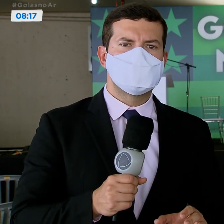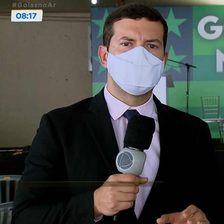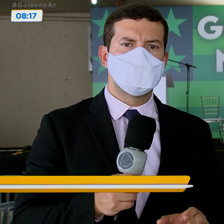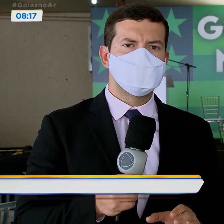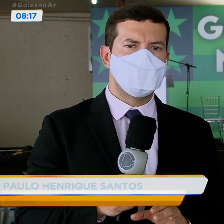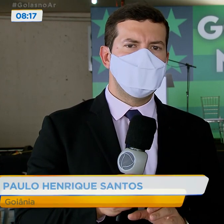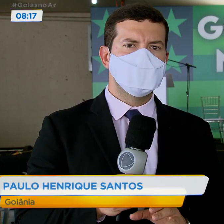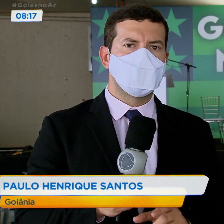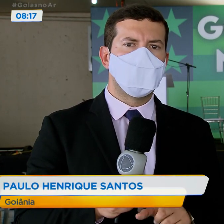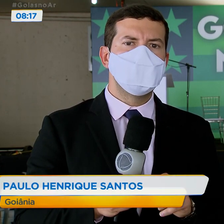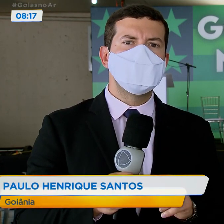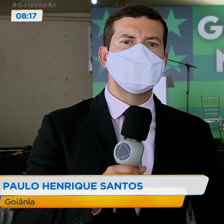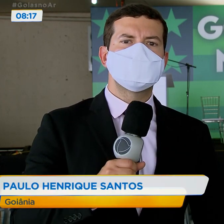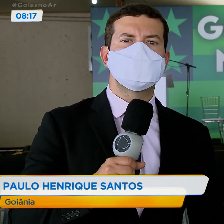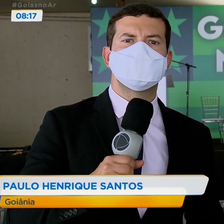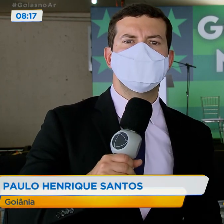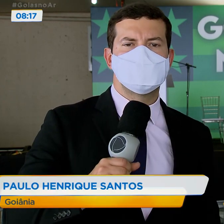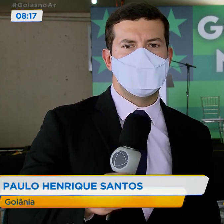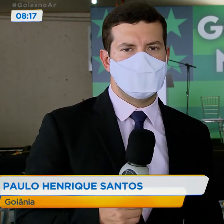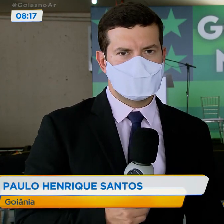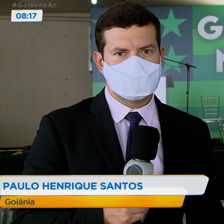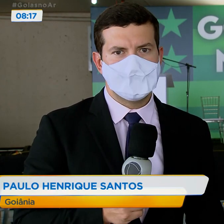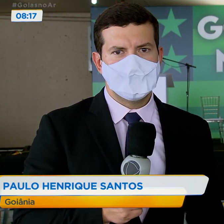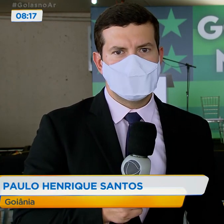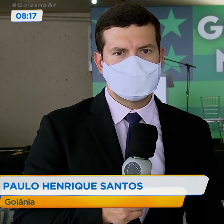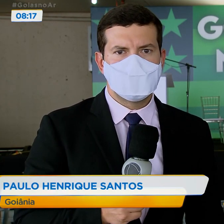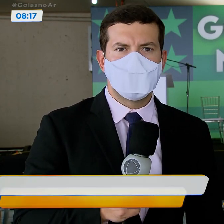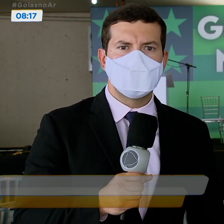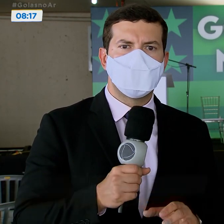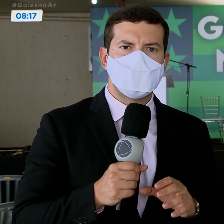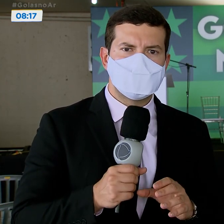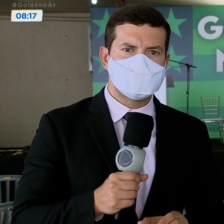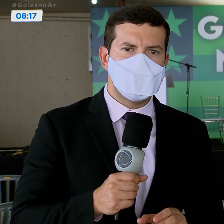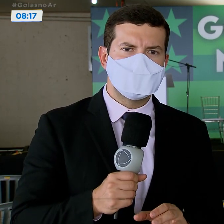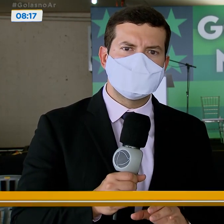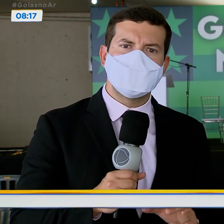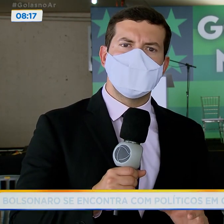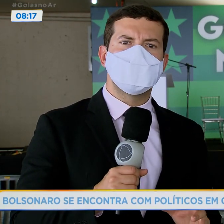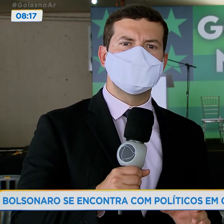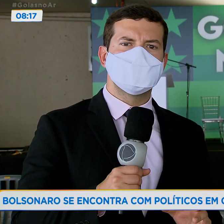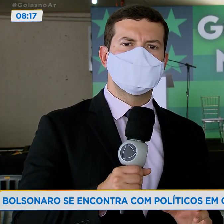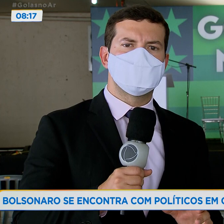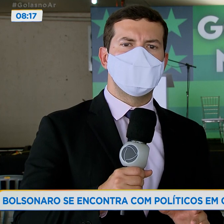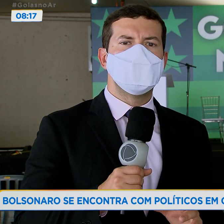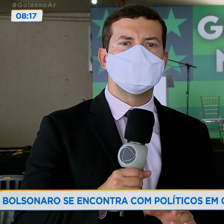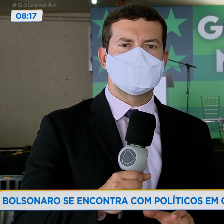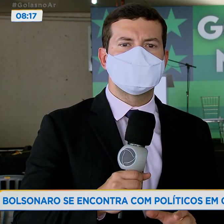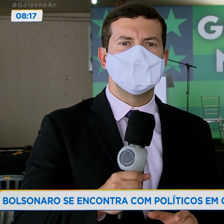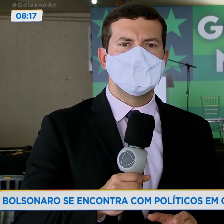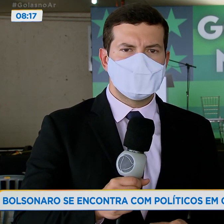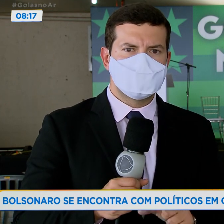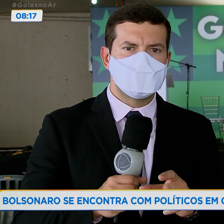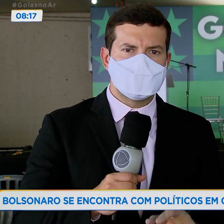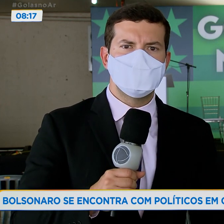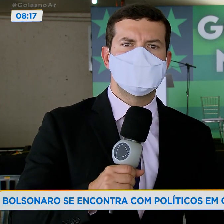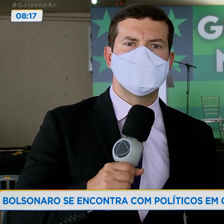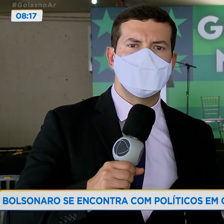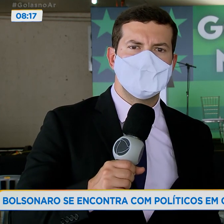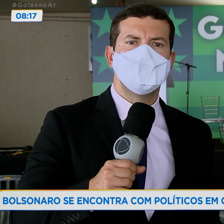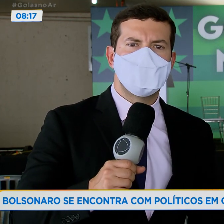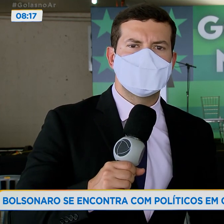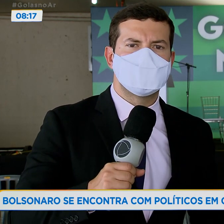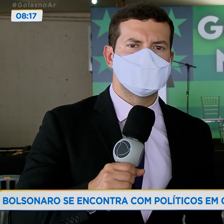Bolsonaro participou de um evento com lideranças evangélicas. A cerimônia foi fechada sem a presença de jornalistas, mas foi